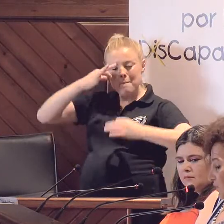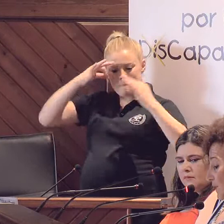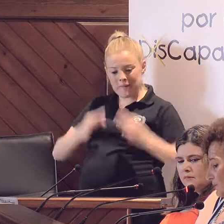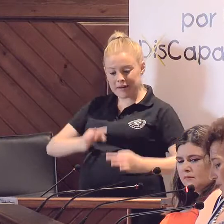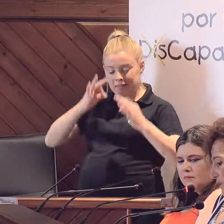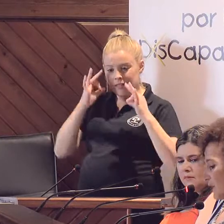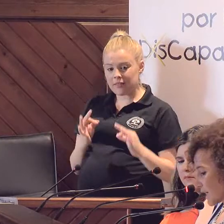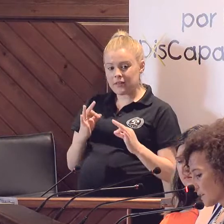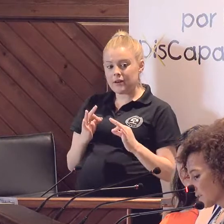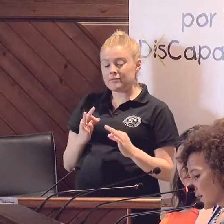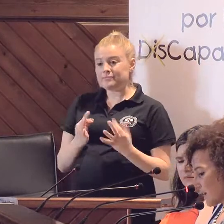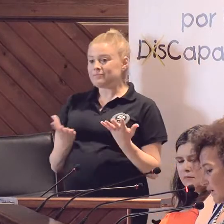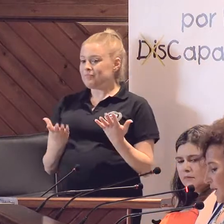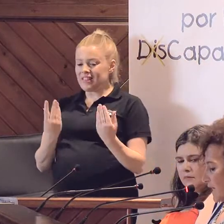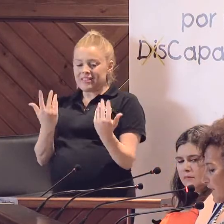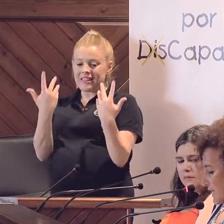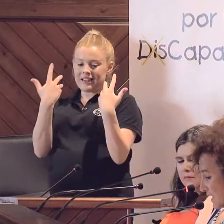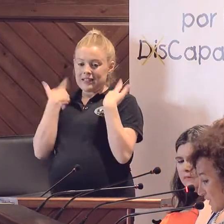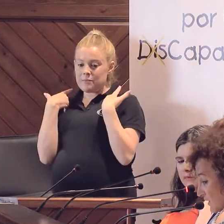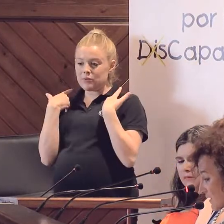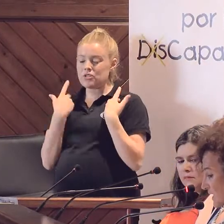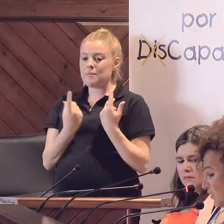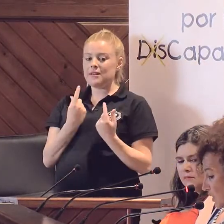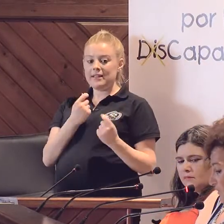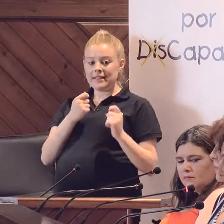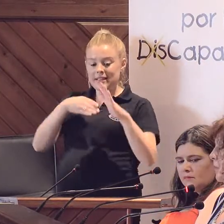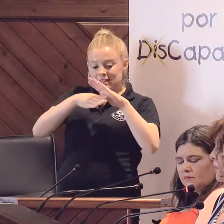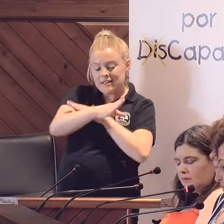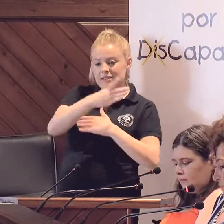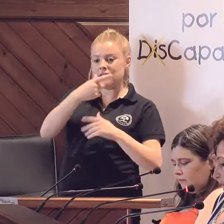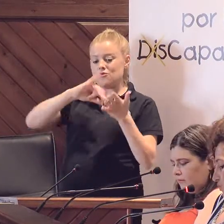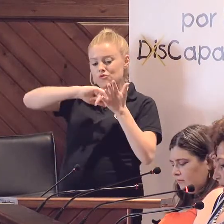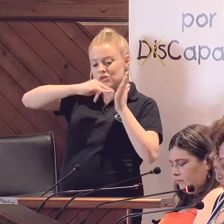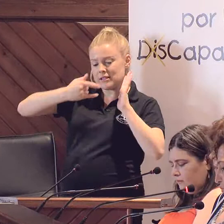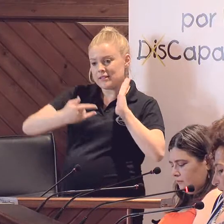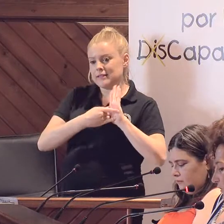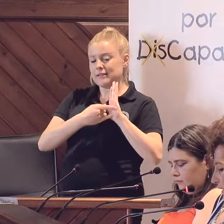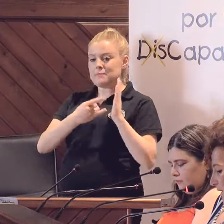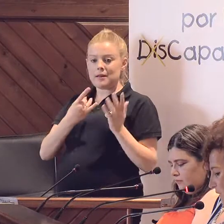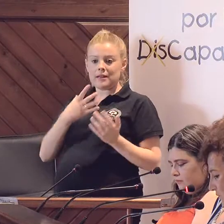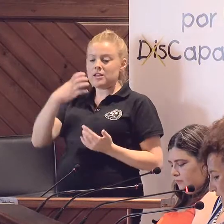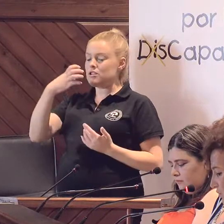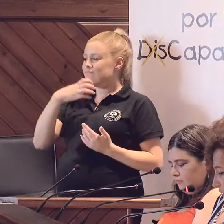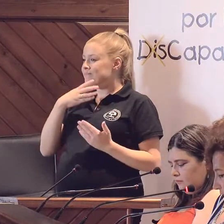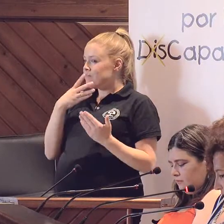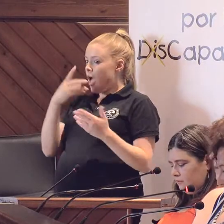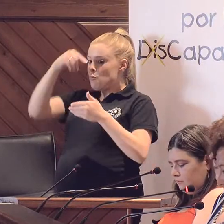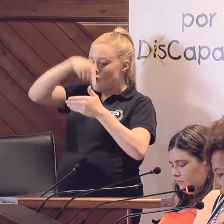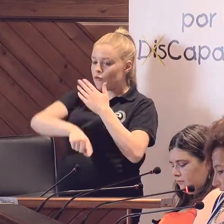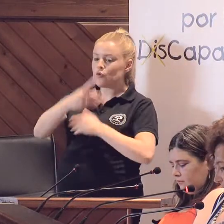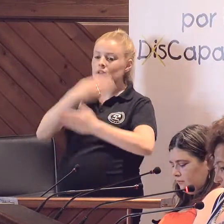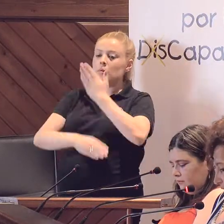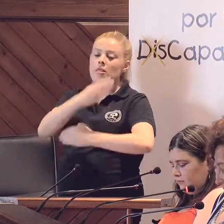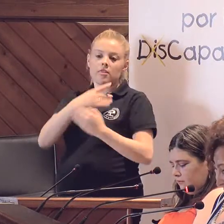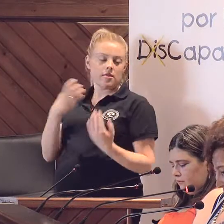catalizadores de las carestías, innecesibilidades e incoherencias de un sistema que no llega al ombligo de la discapacidad soterrada,